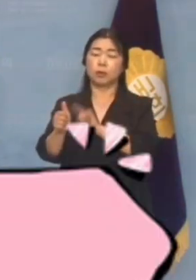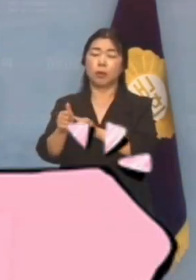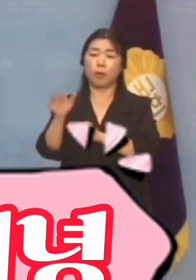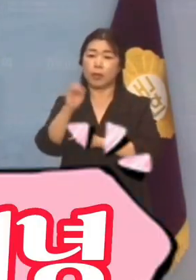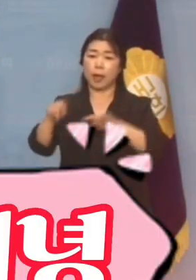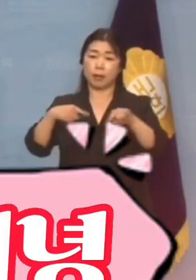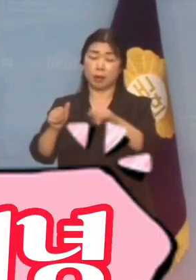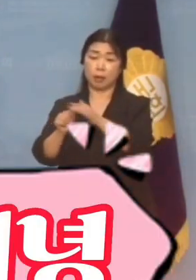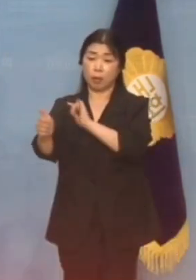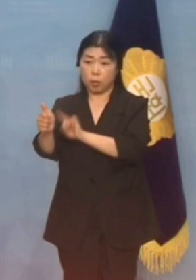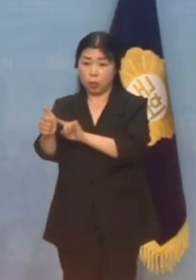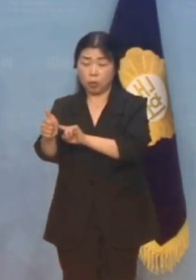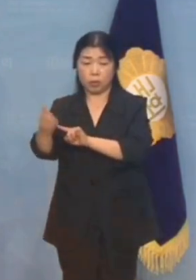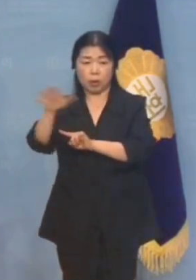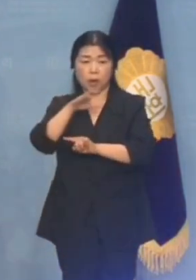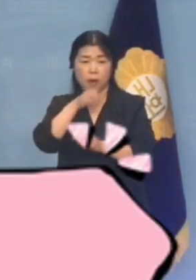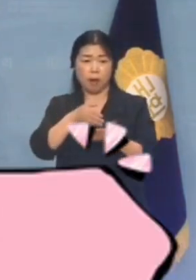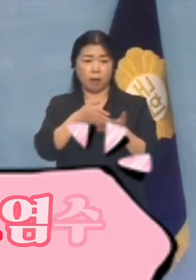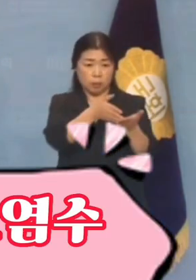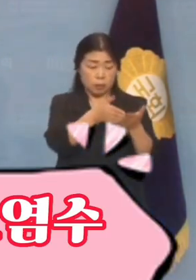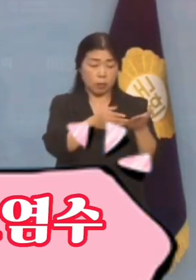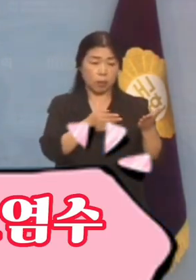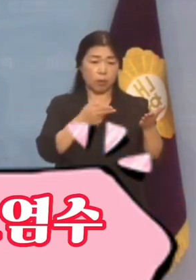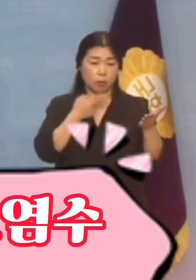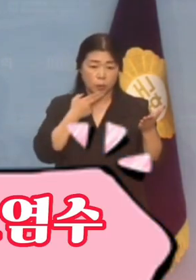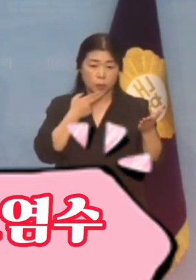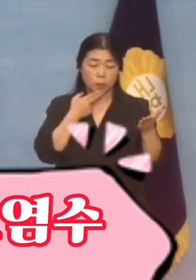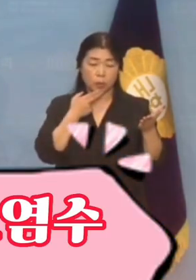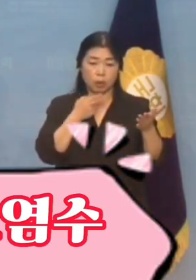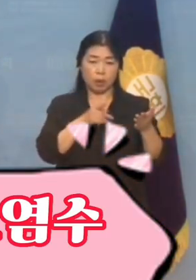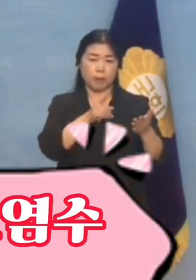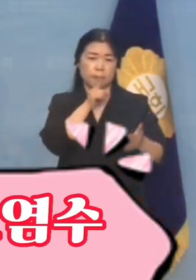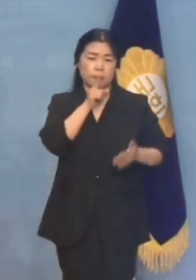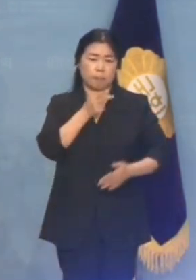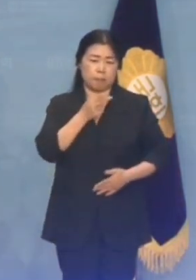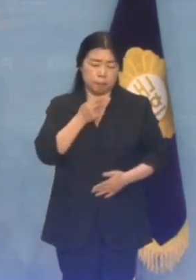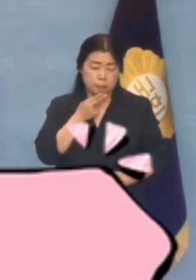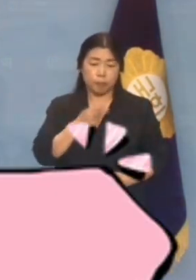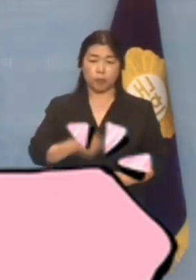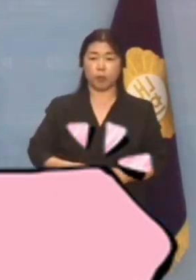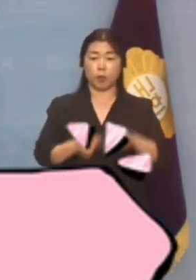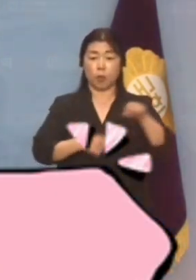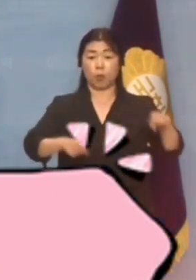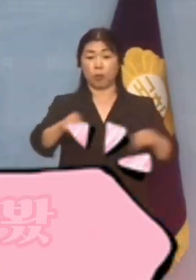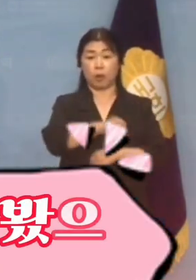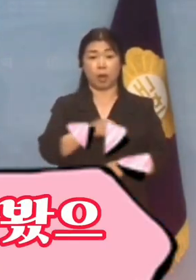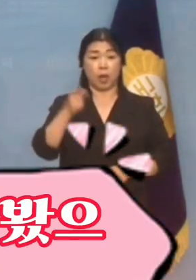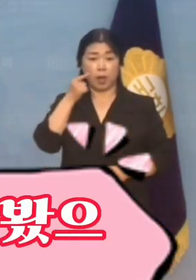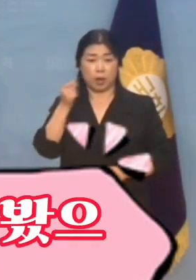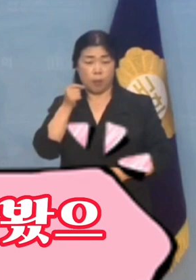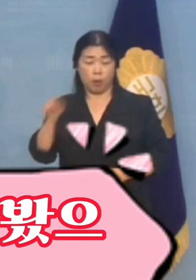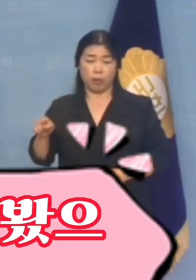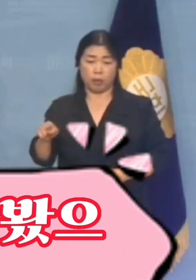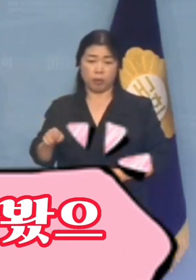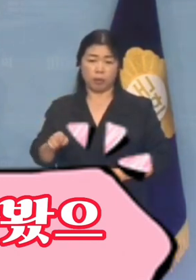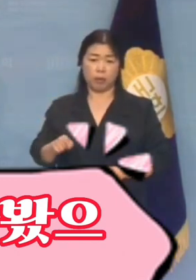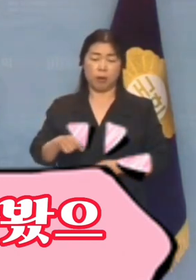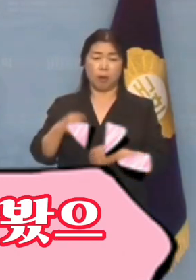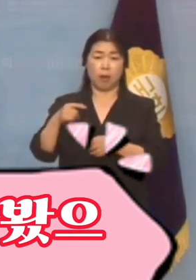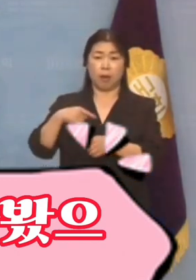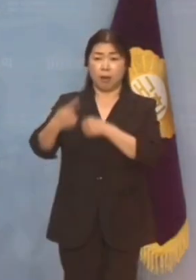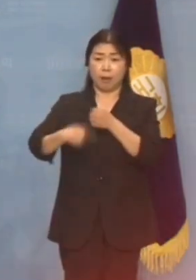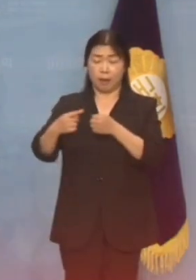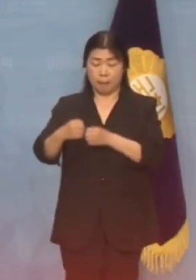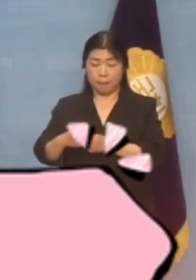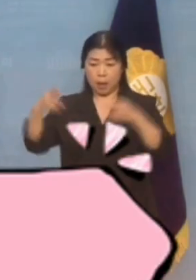항의는커녕 일본 후쿠시마 오염수에 대해 공동 대응책을 강구해봤으면